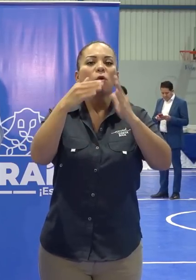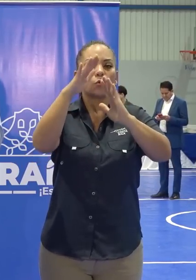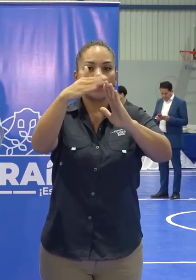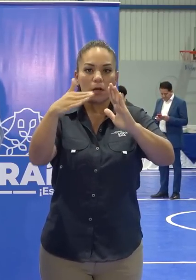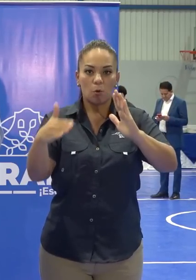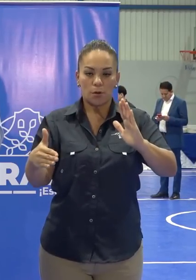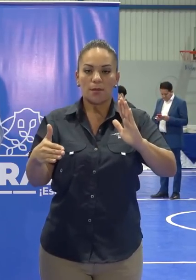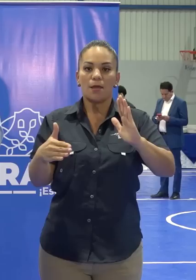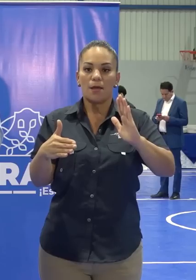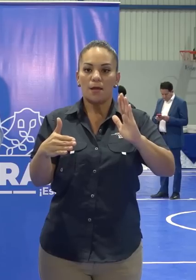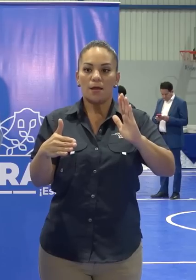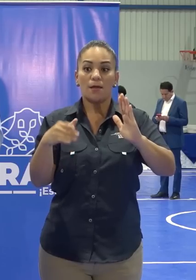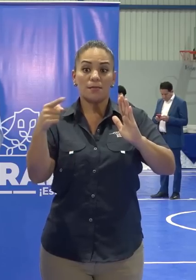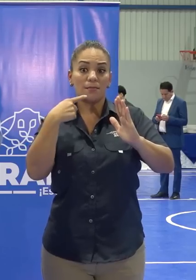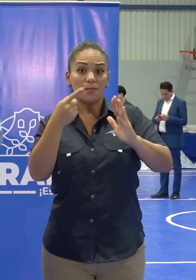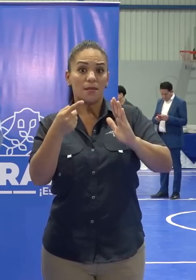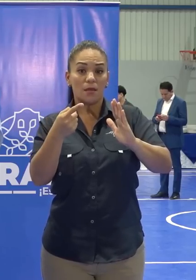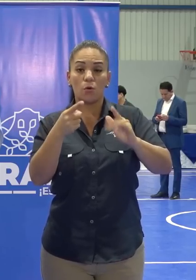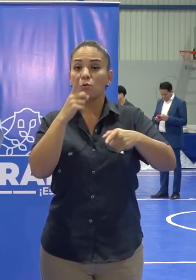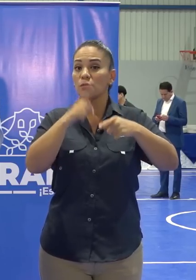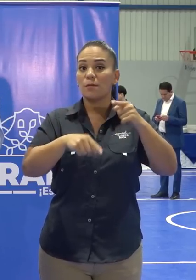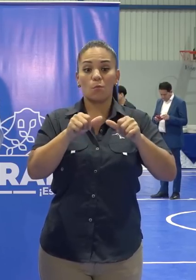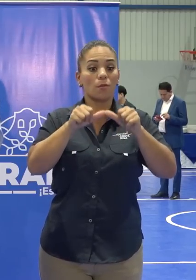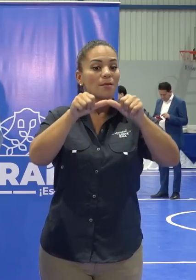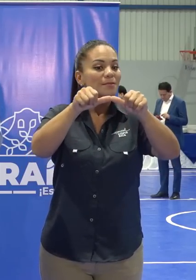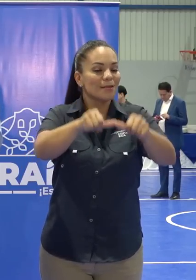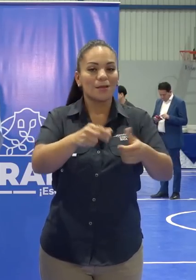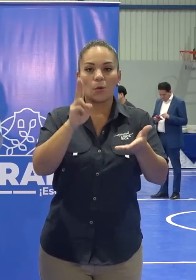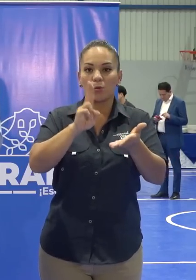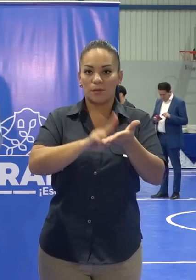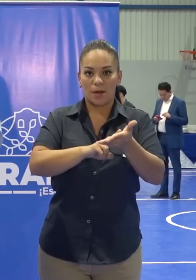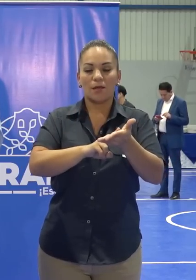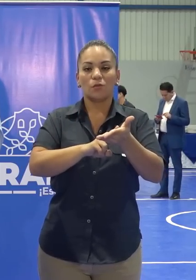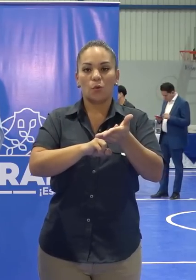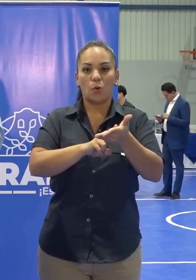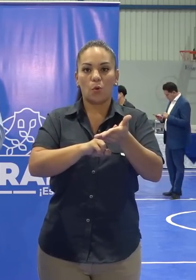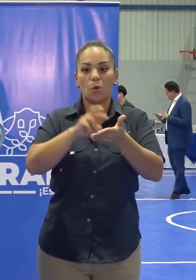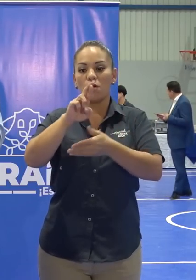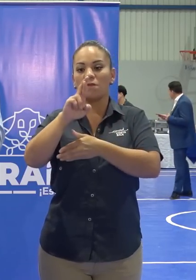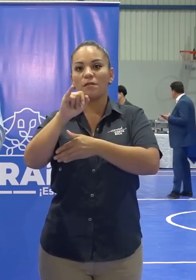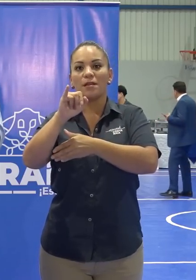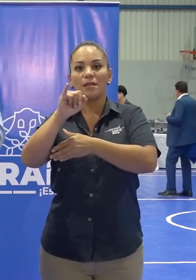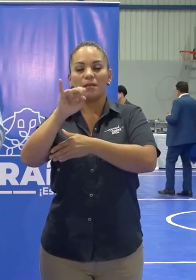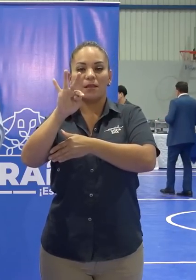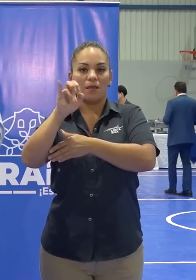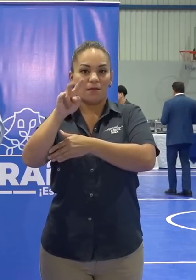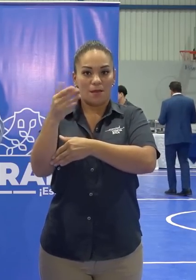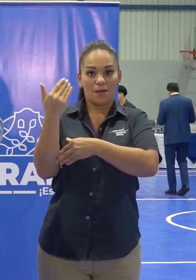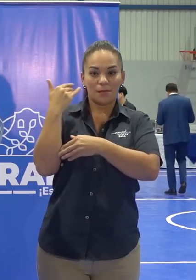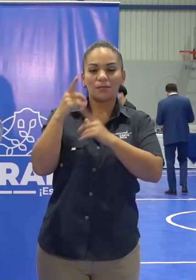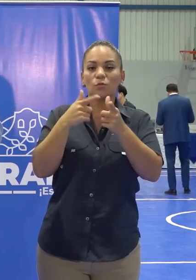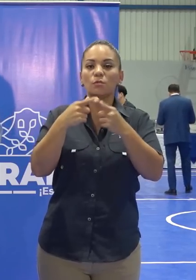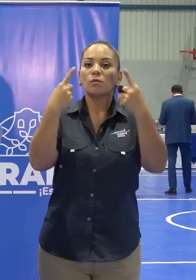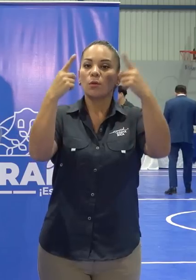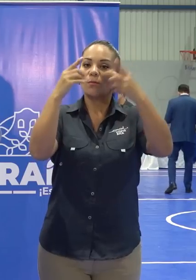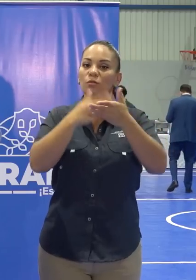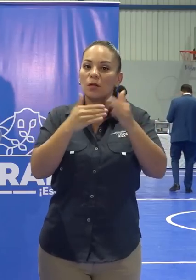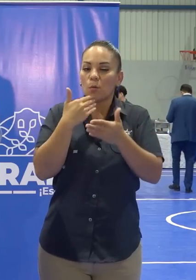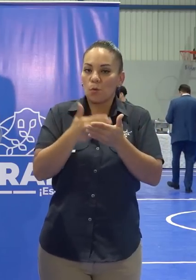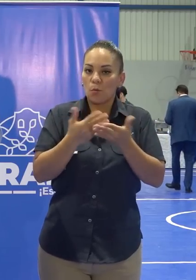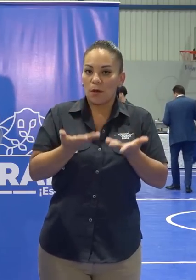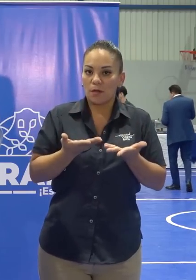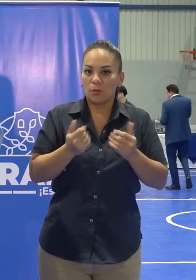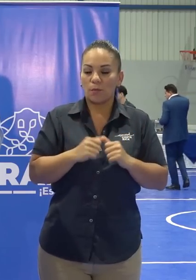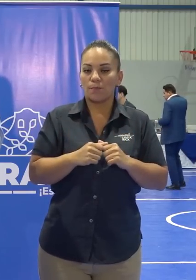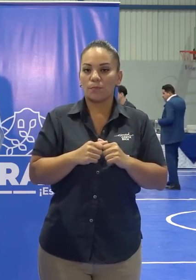República diciendo, no se puede extender ese contrato de la manera en que venía. Y logramos algo que yo creo que es muy bueno.